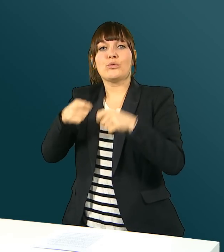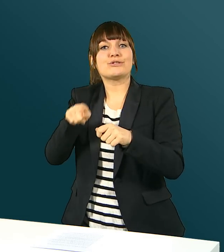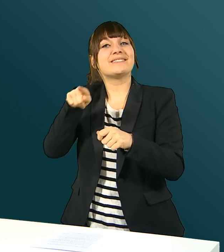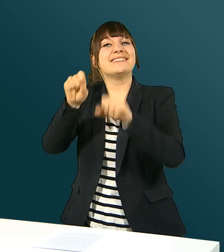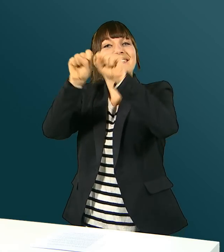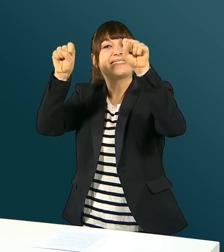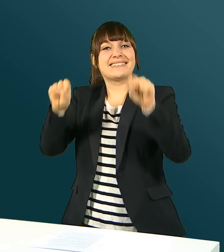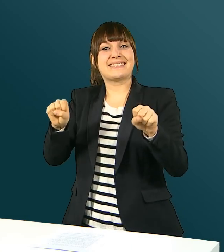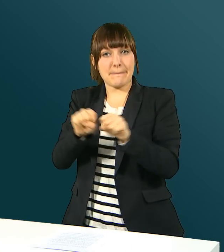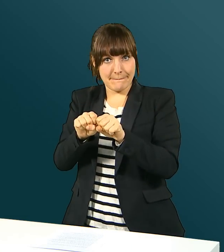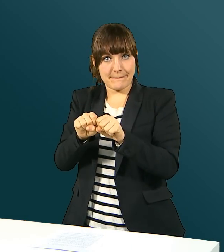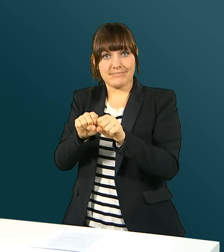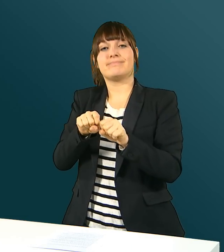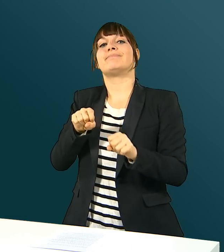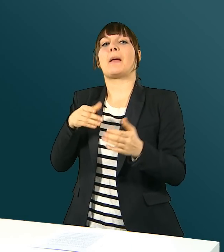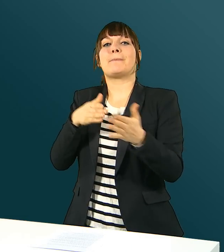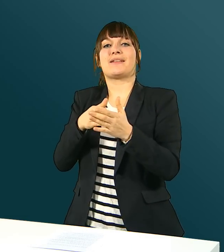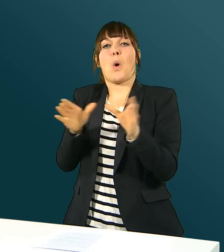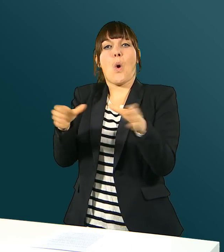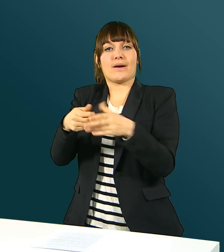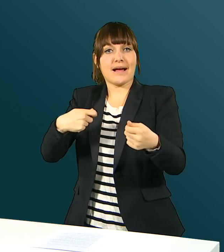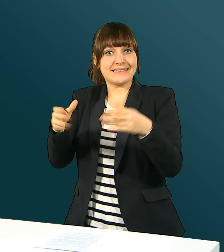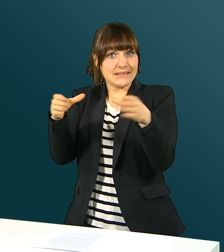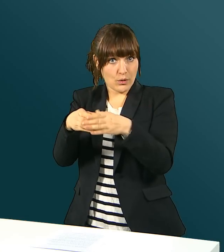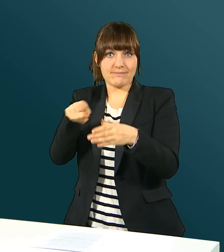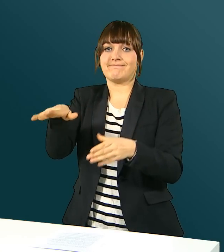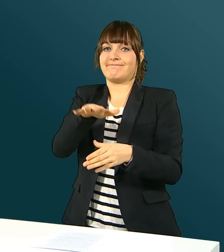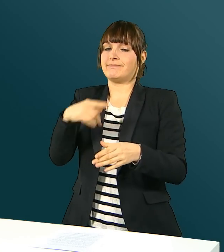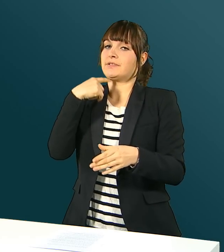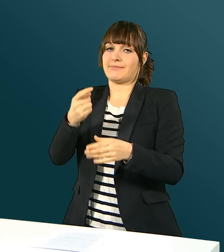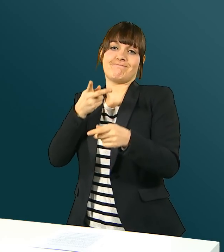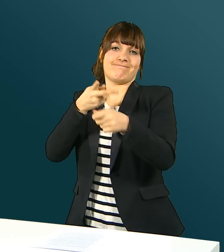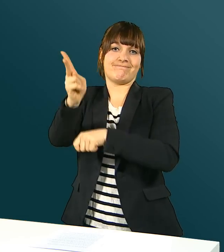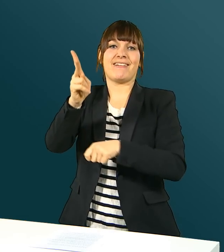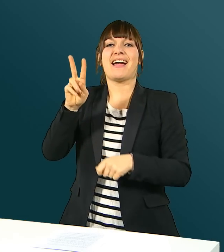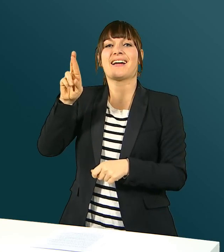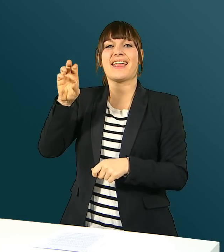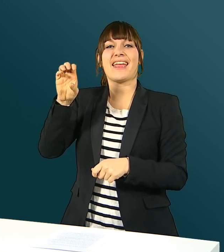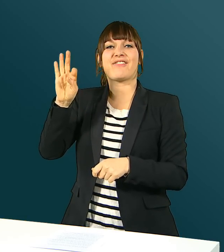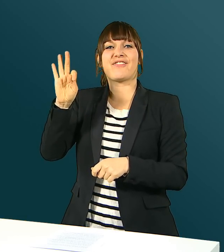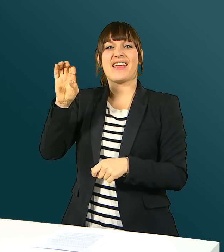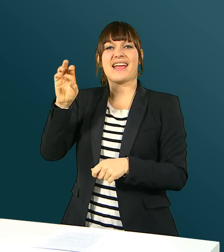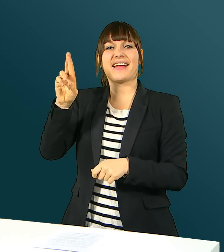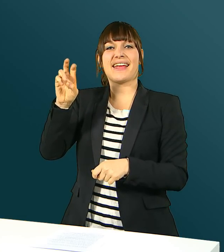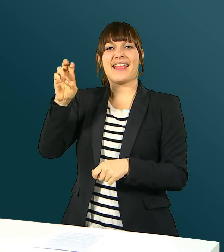das neue Sparkonzept nicht zu unterstützen, werden die Behindertenorganisationen das Referendum ergreifen.